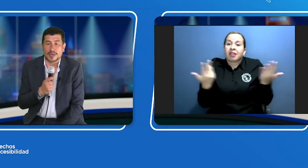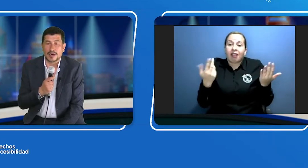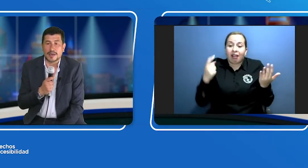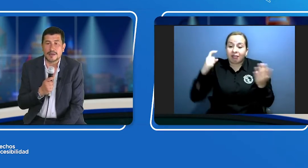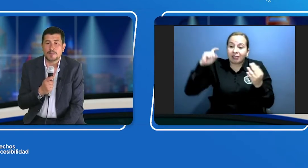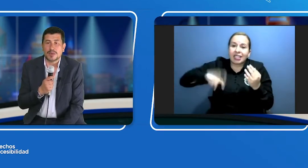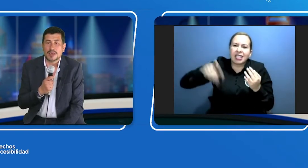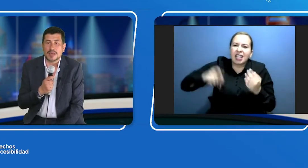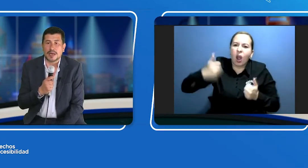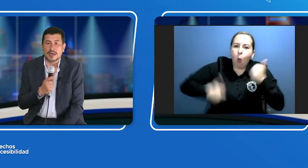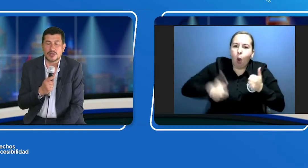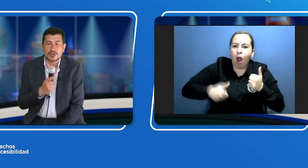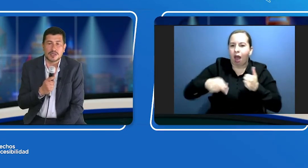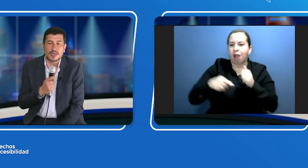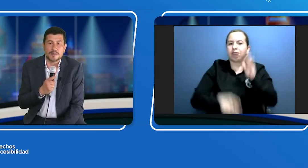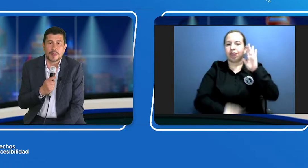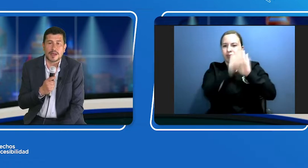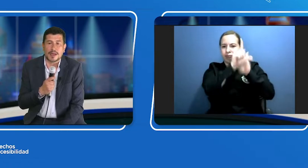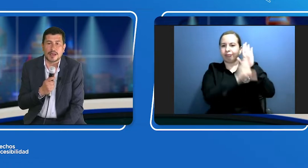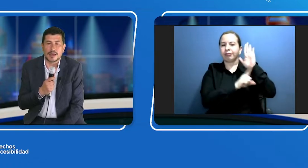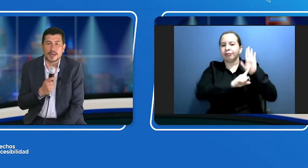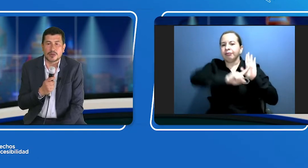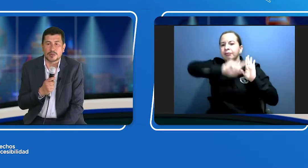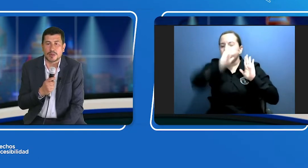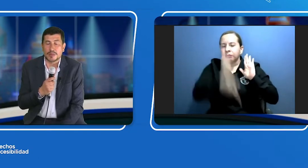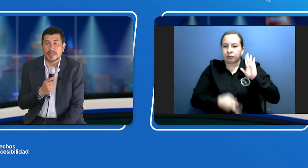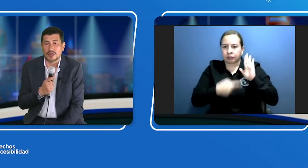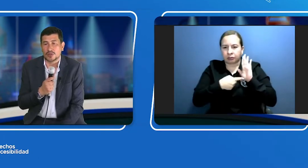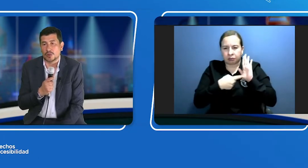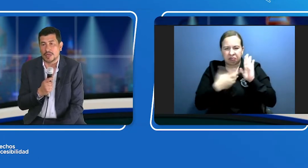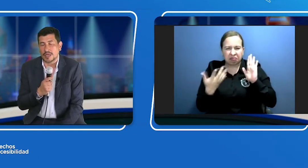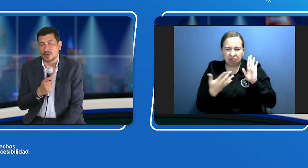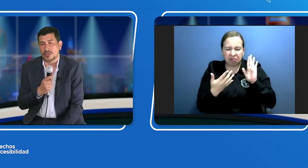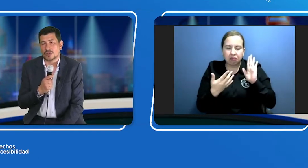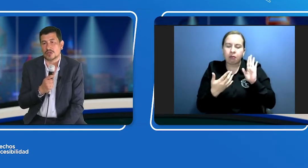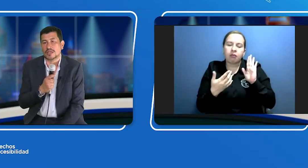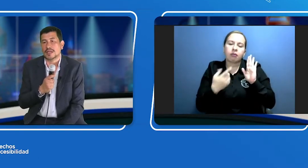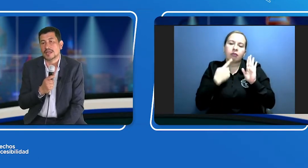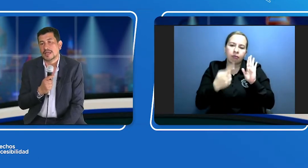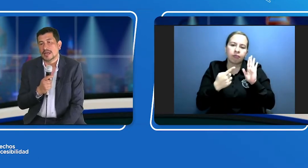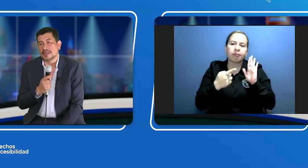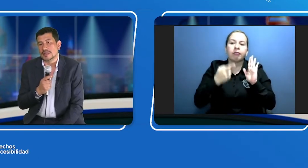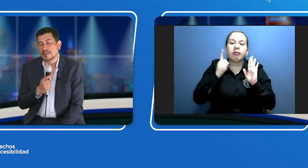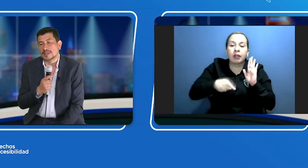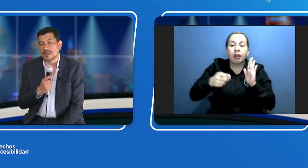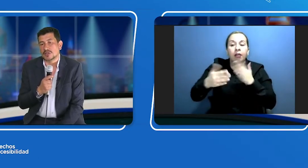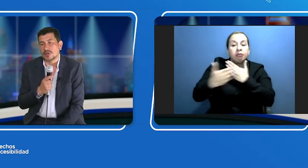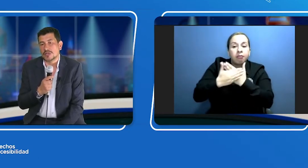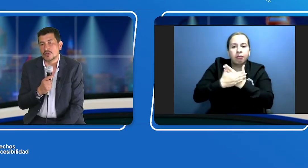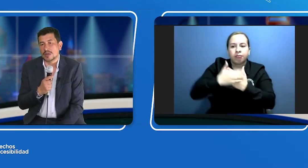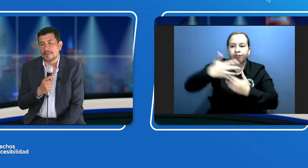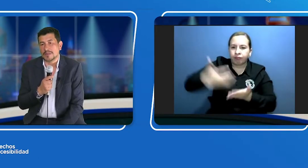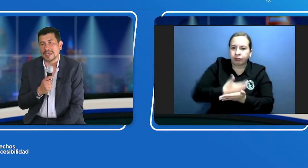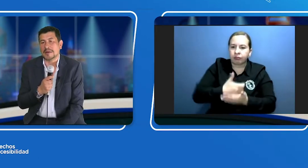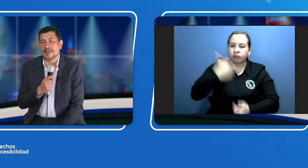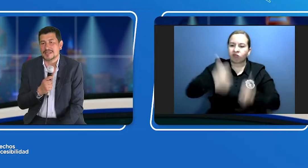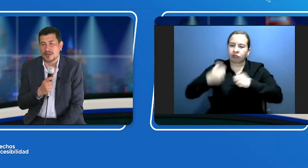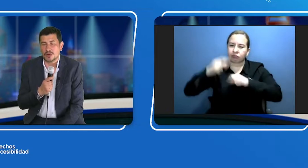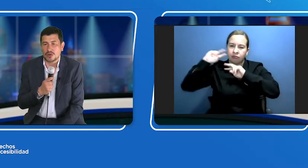ley. Y la ley nos dice que nos permite y nos obliga, nos exhorta a hacer investigaciones sobre qué ha pasado con